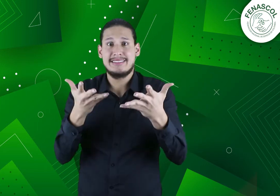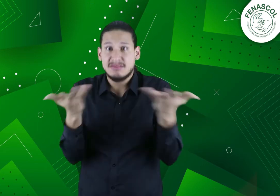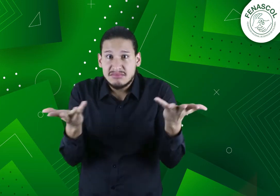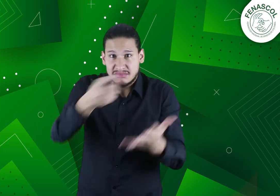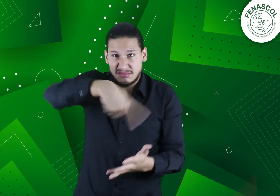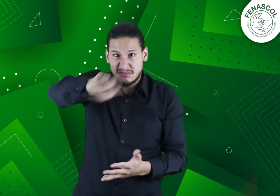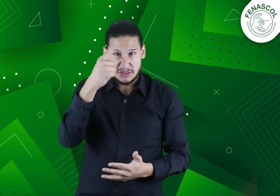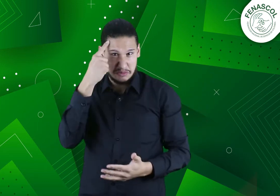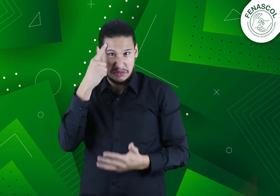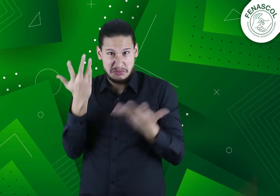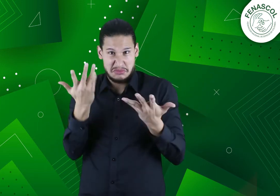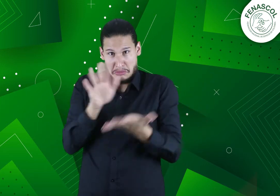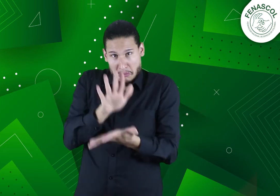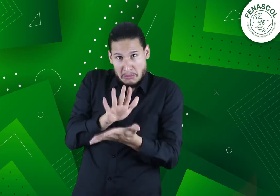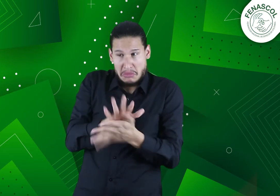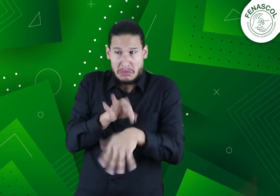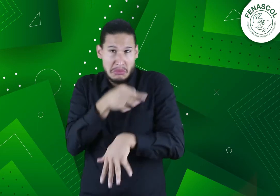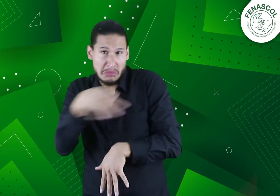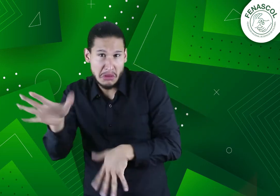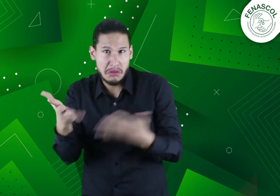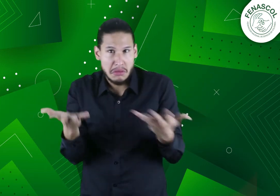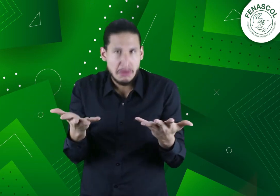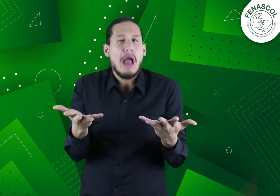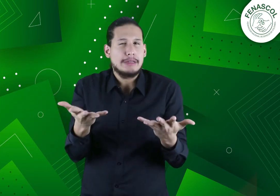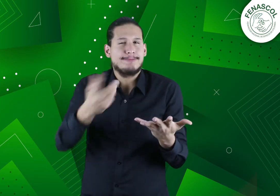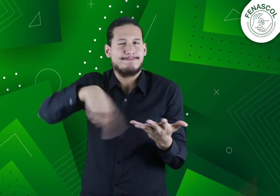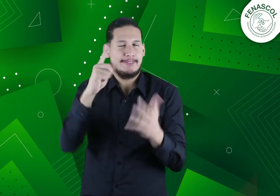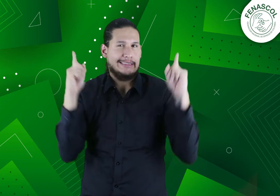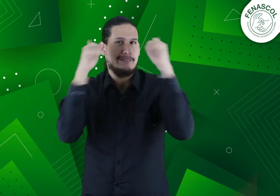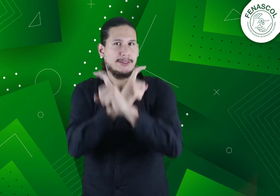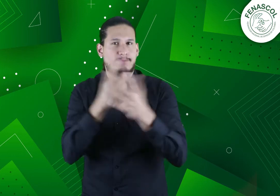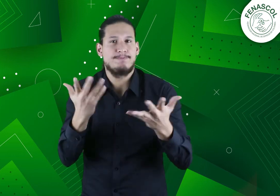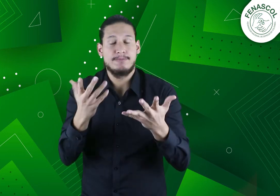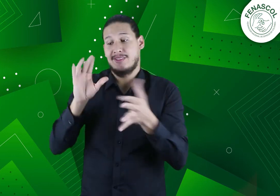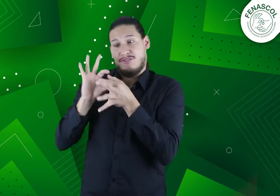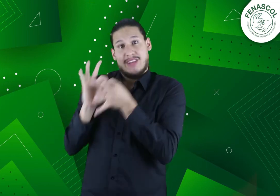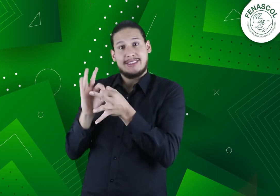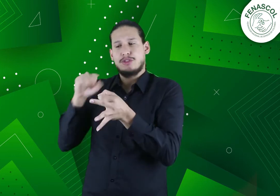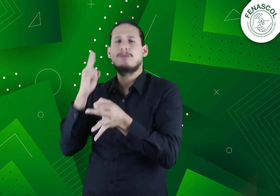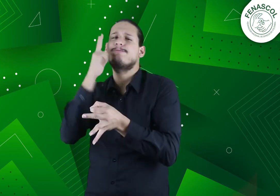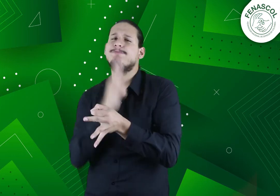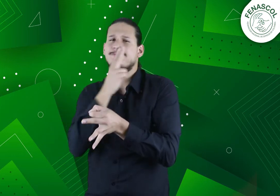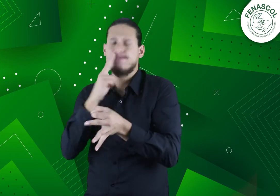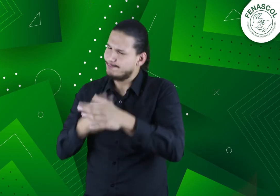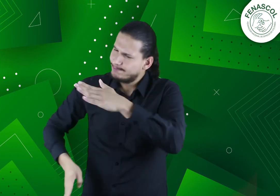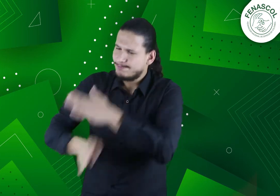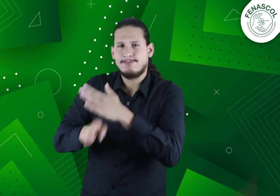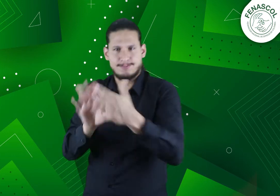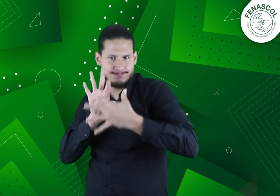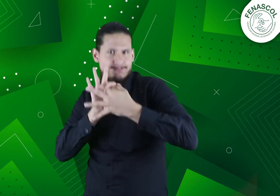contando con este servicio? Probablemente algunos lo hagan y otros no. ¿Qué haremos al respecto? En FENASCOL estamos